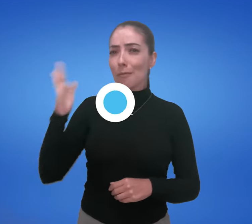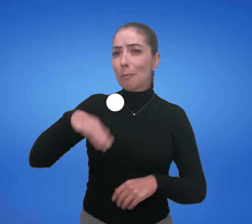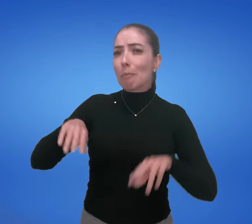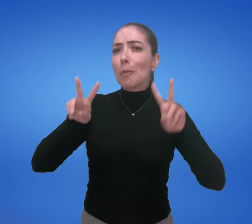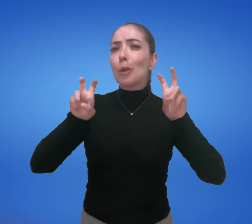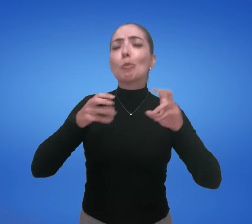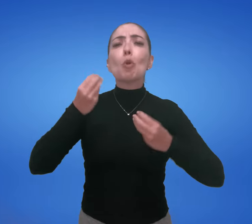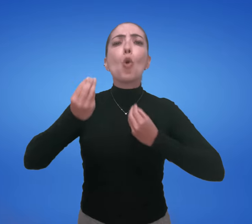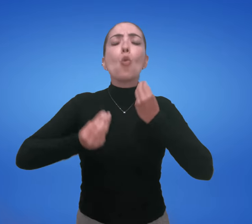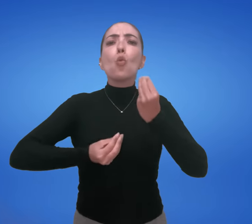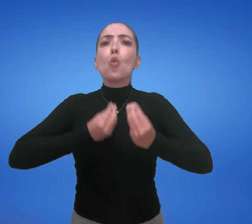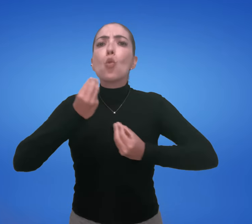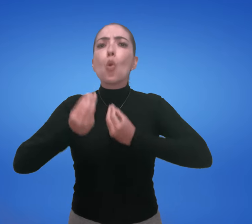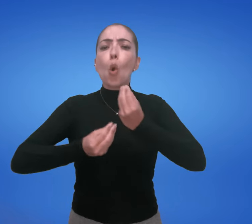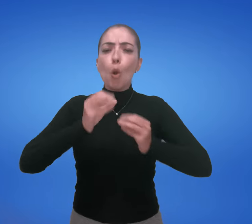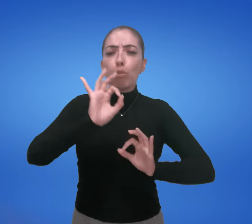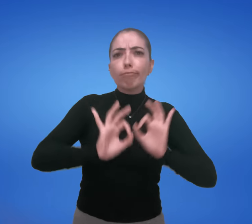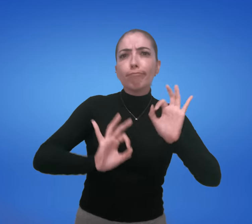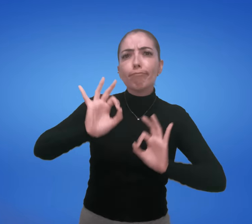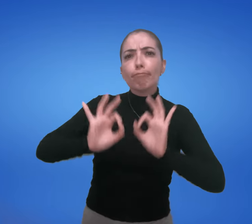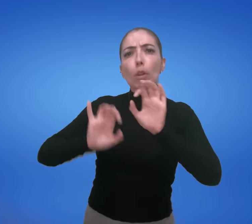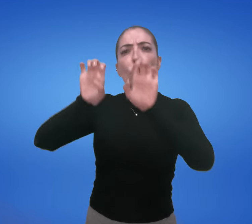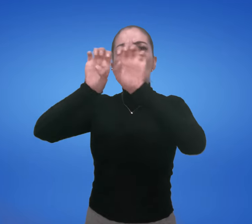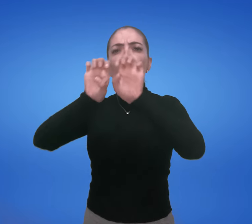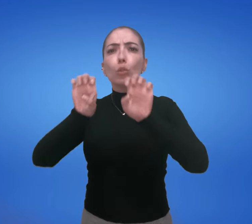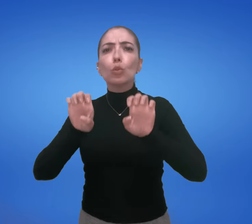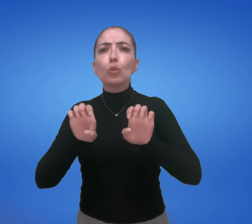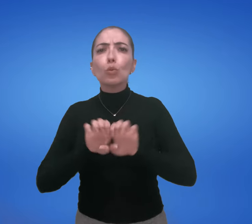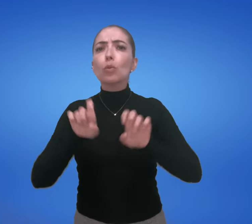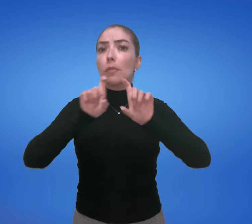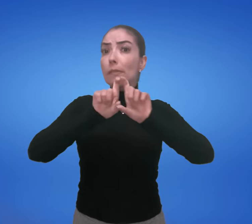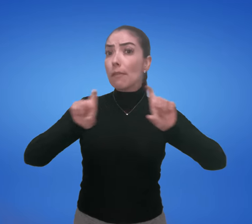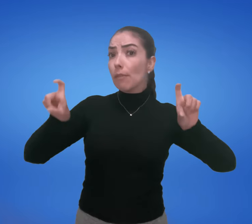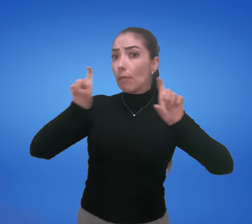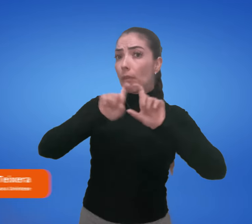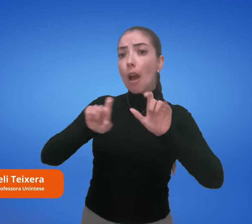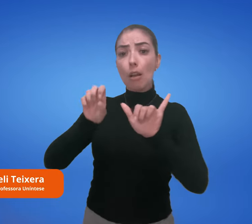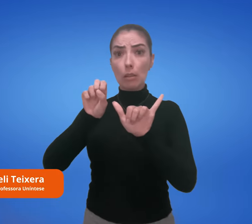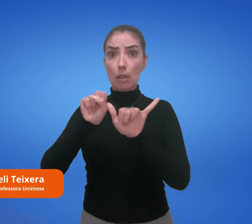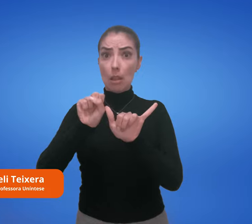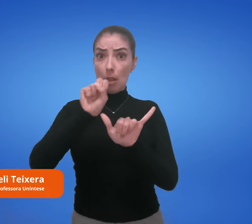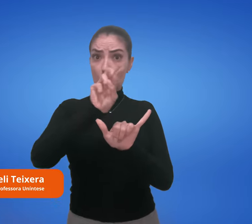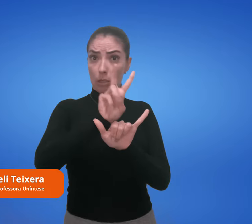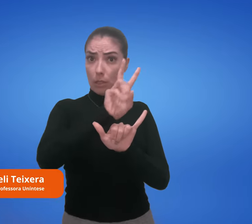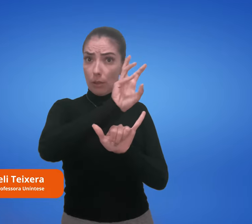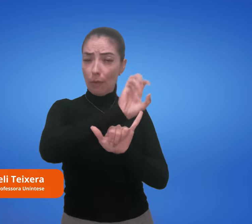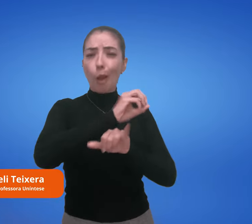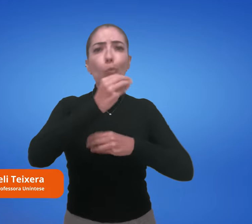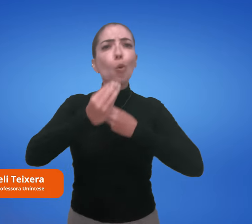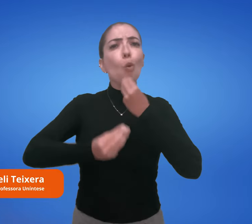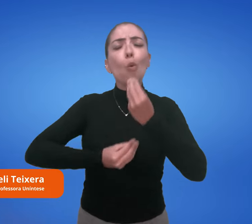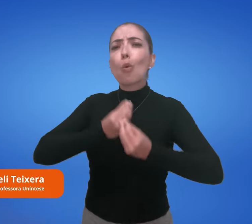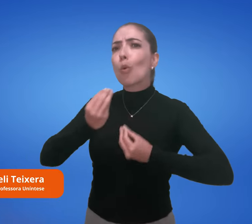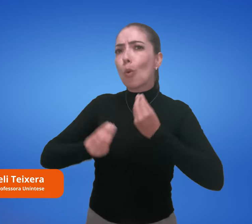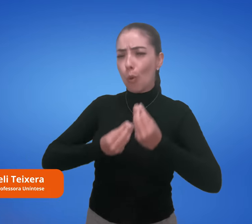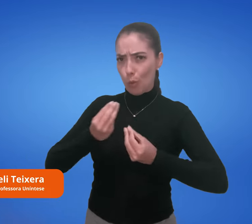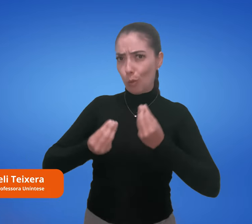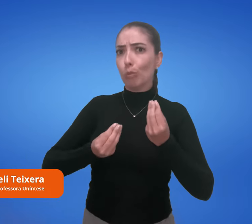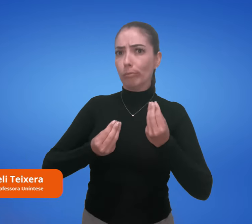Vamos então começar o tema sobre a estrutura das frases em Libras. Como